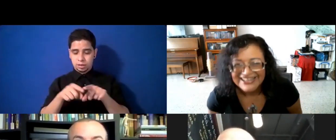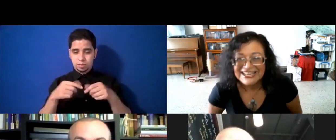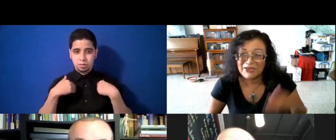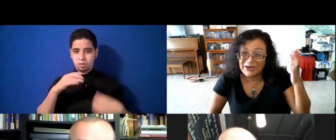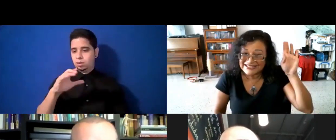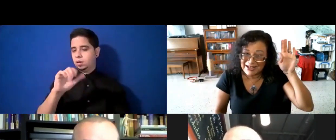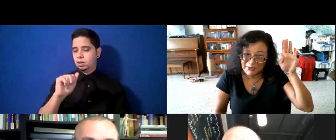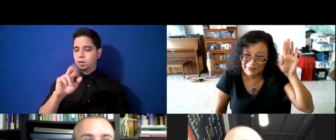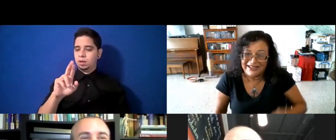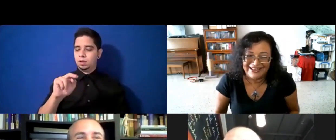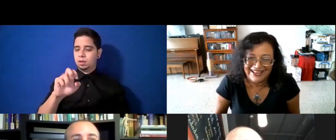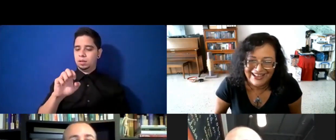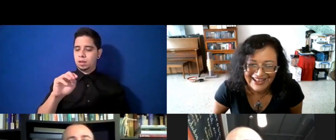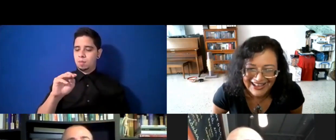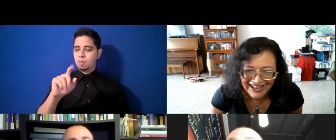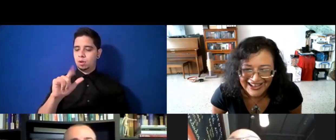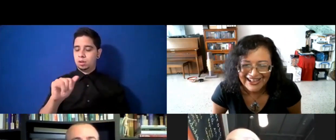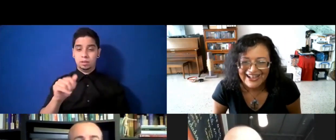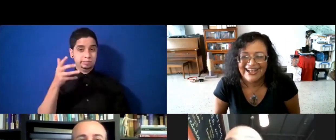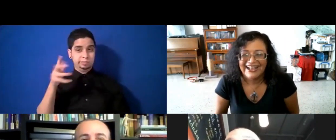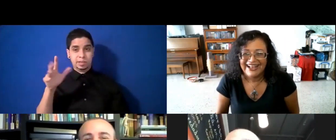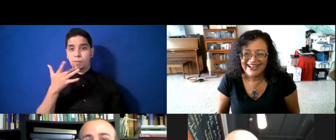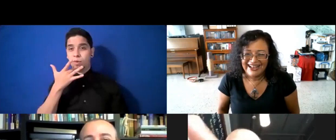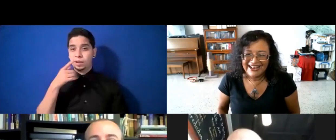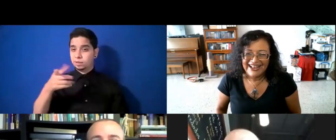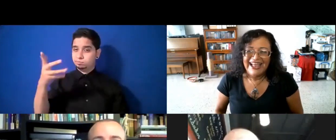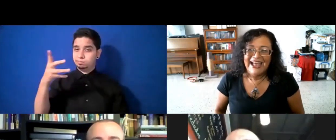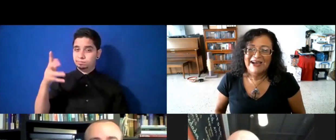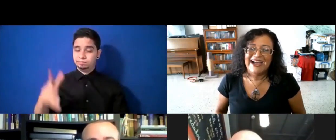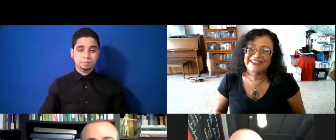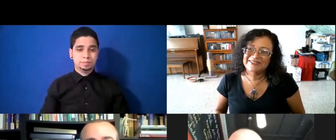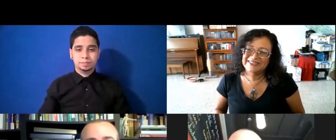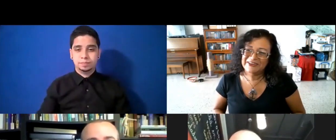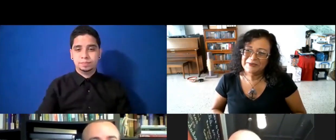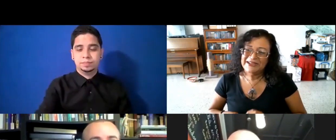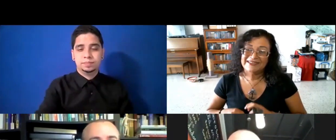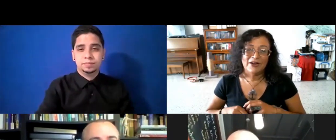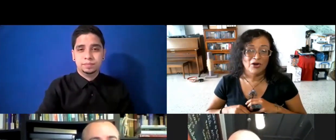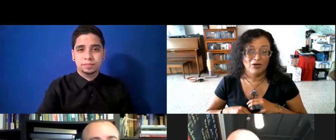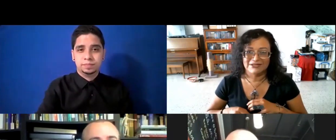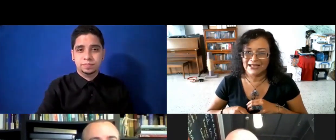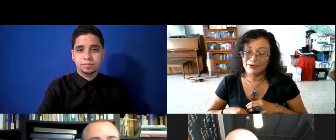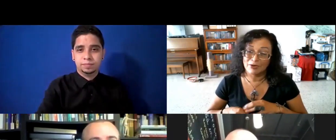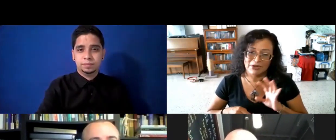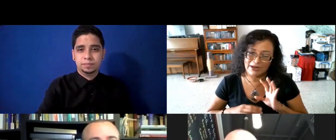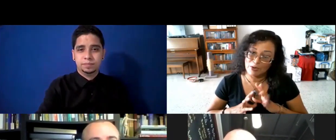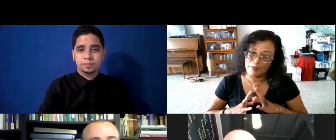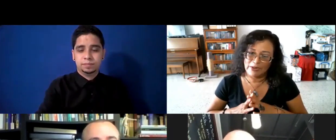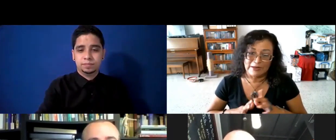ya yo, ya esa la probé, sí, no, no, o sea, que yo, que no he probado allí,